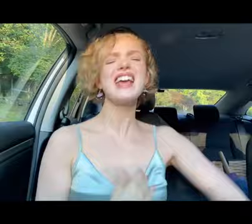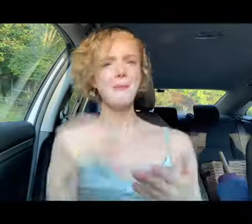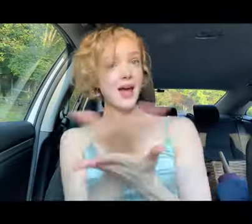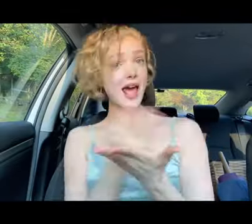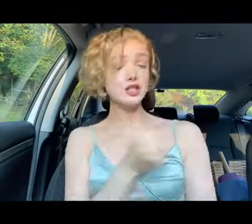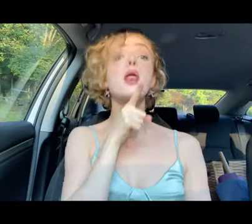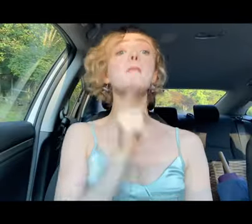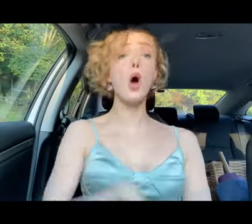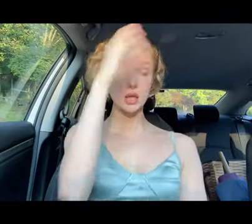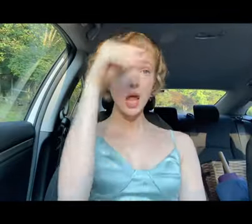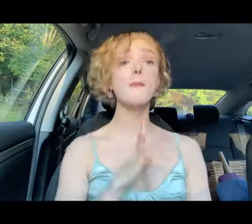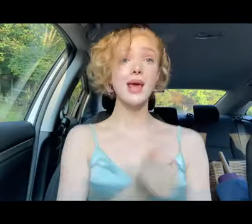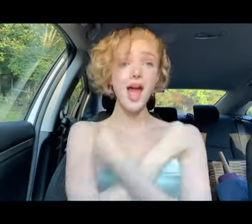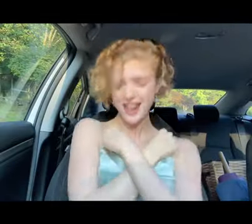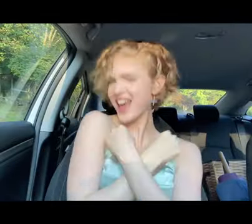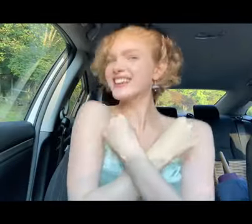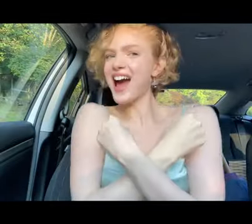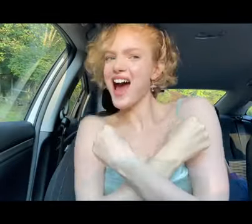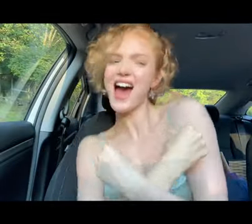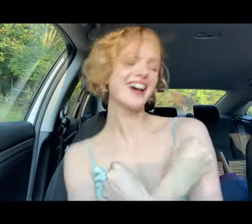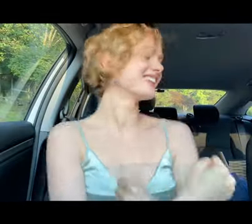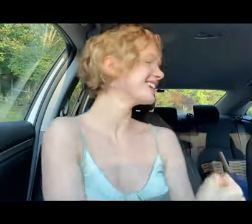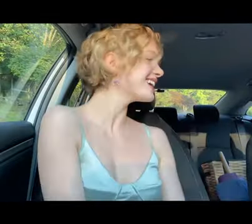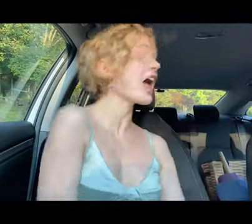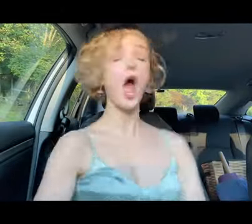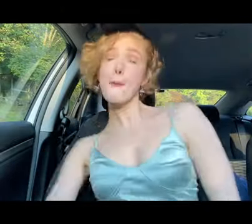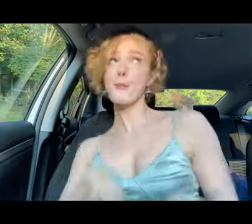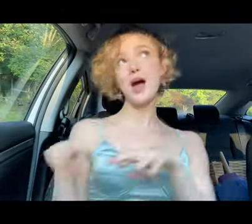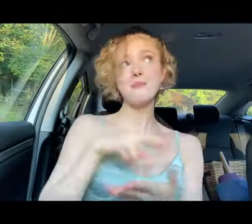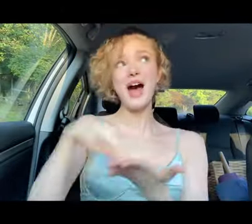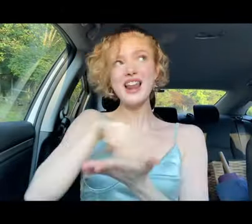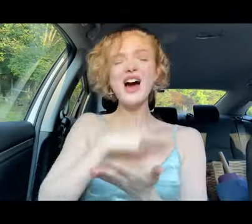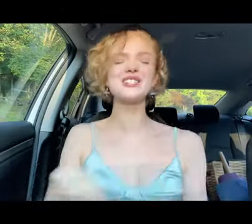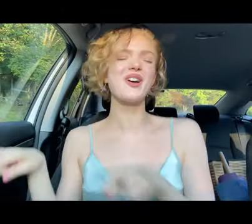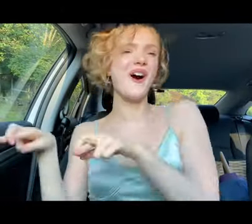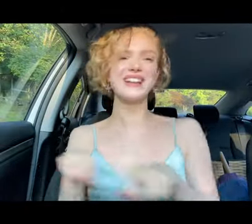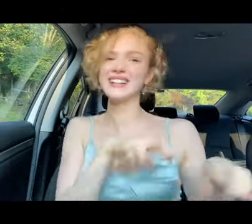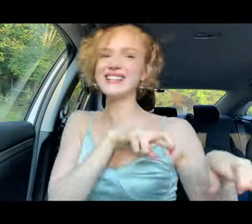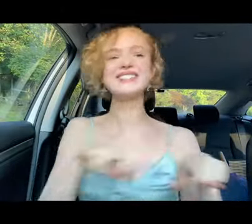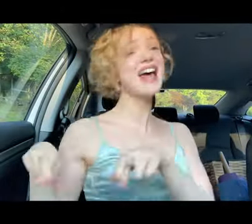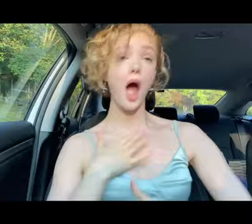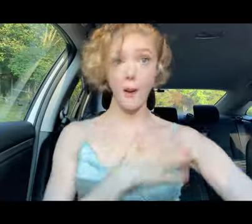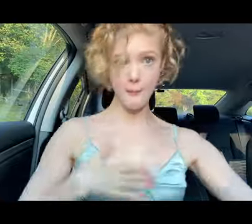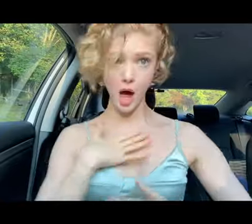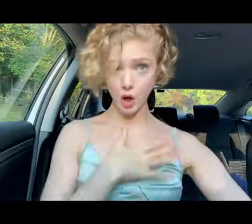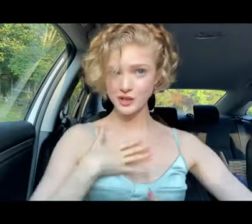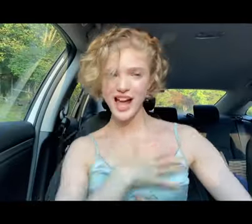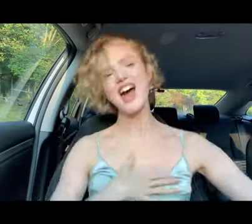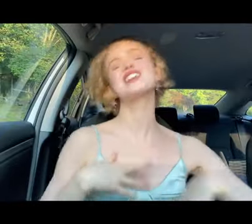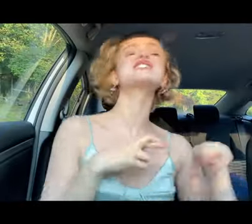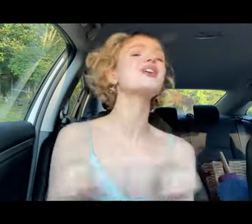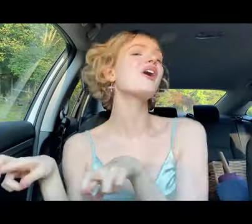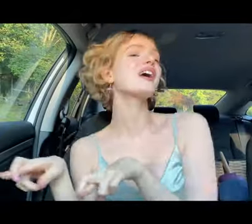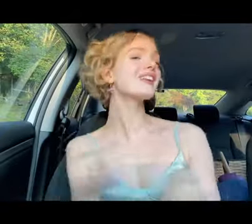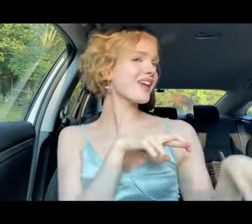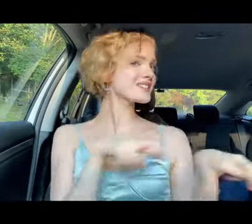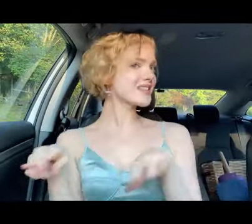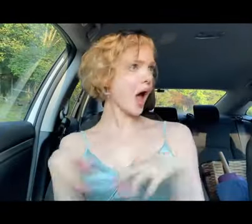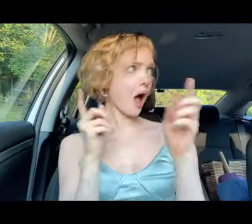y merezco el amor de un hombre real Estoy lista, pa' bailar Estoy lista, pa' relozar Estoy lista,